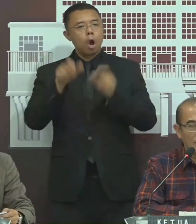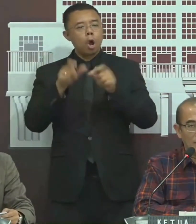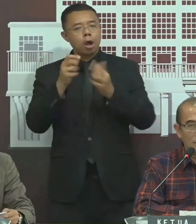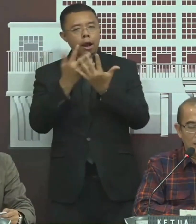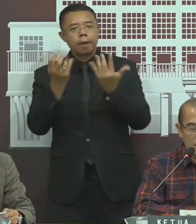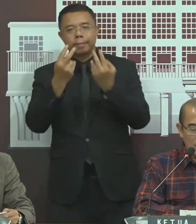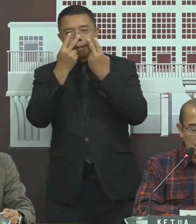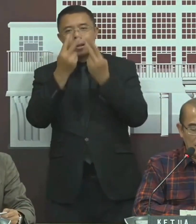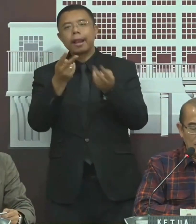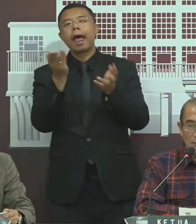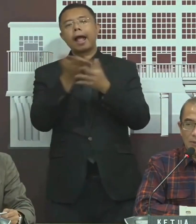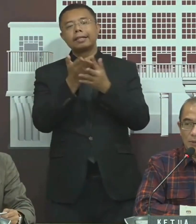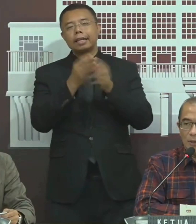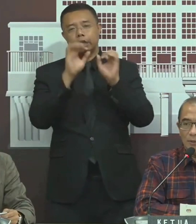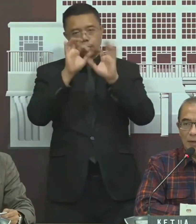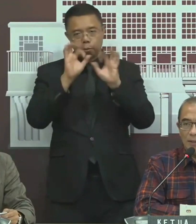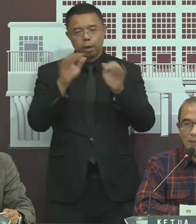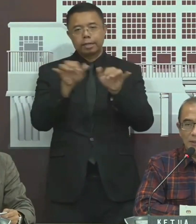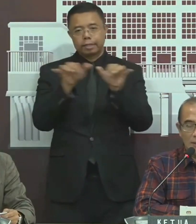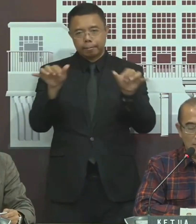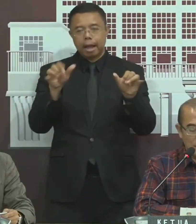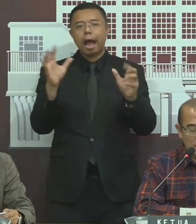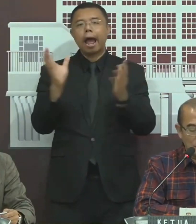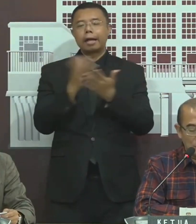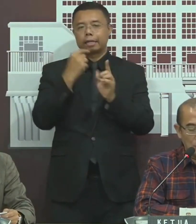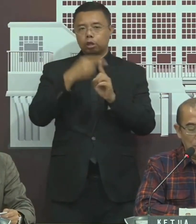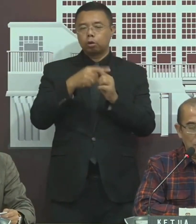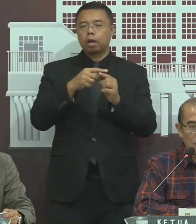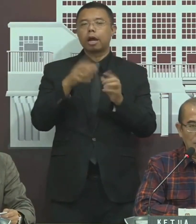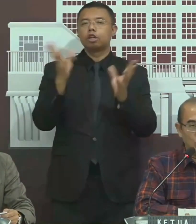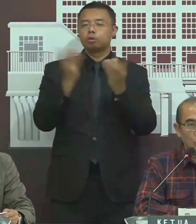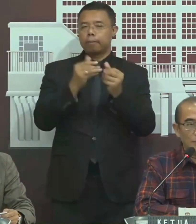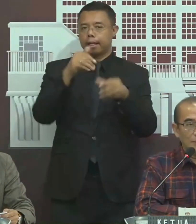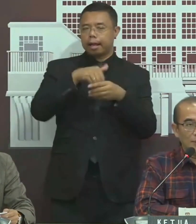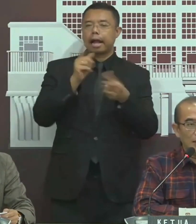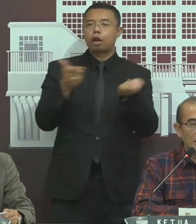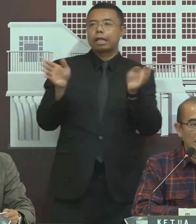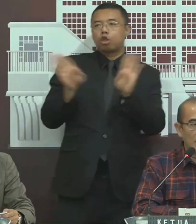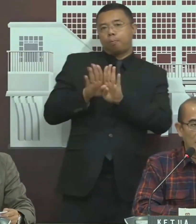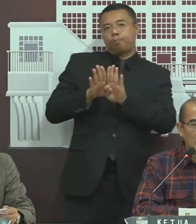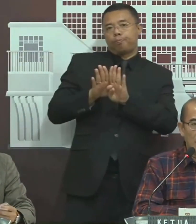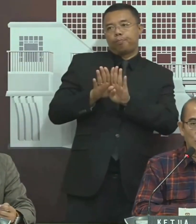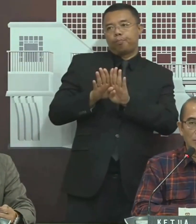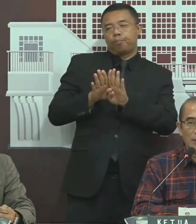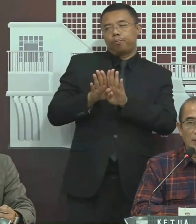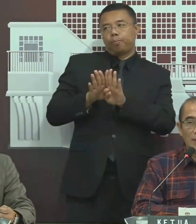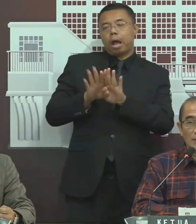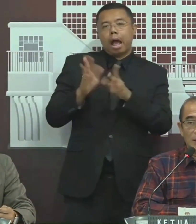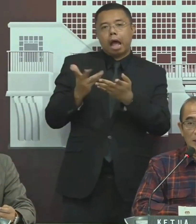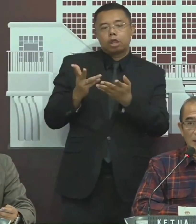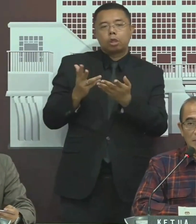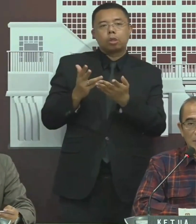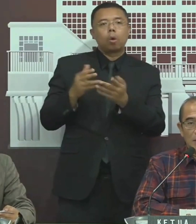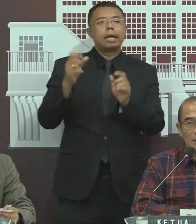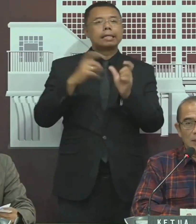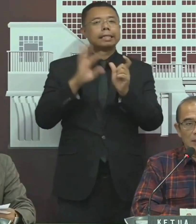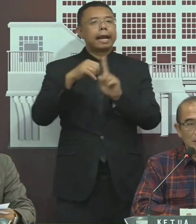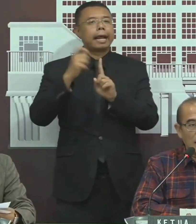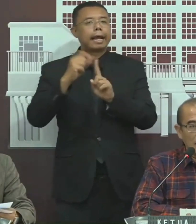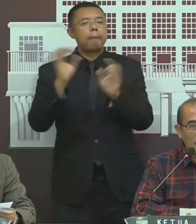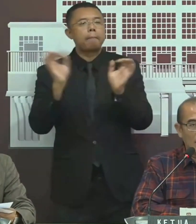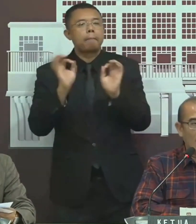informasi Hasil penghitungan suara di TPS Justru kalau kita tutup sama sekali Atau tidak ada serekab